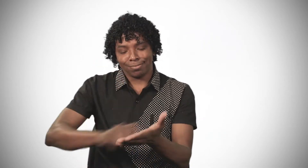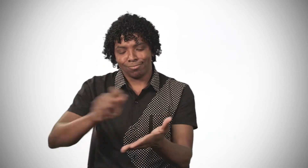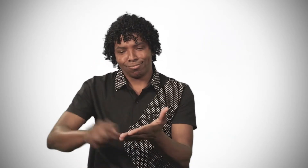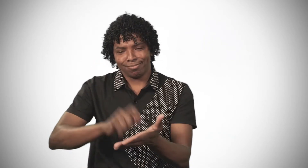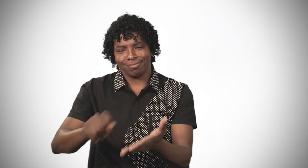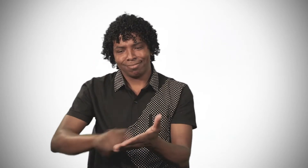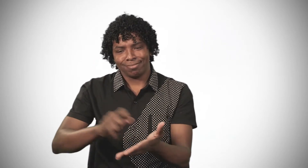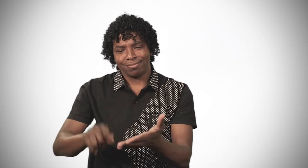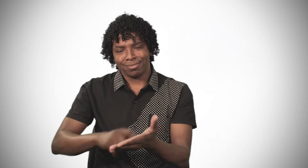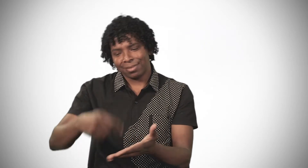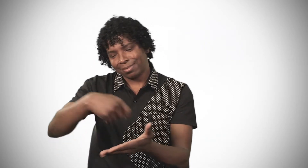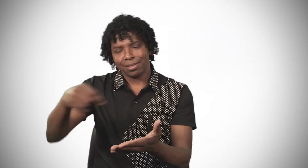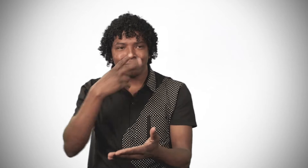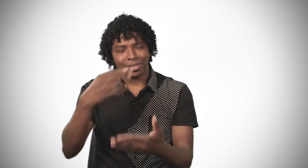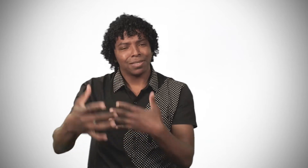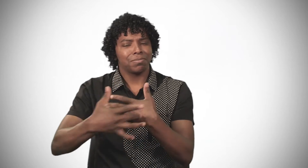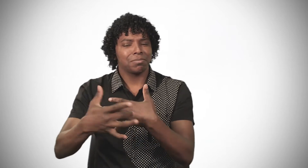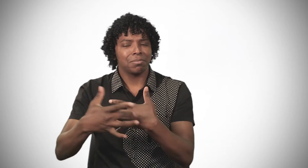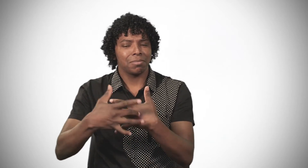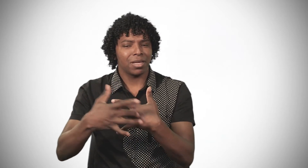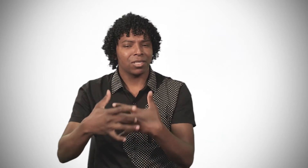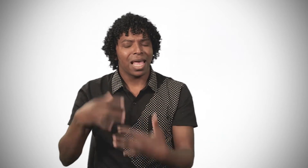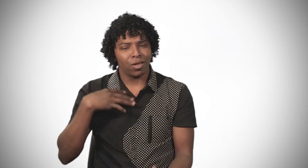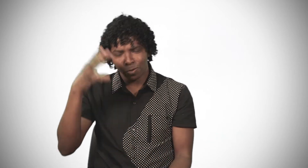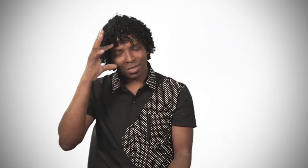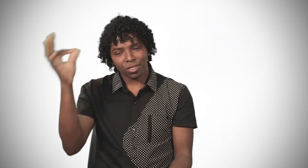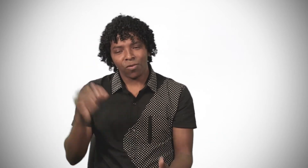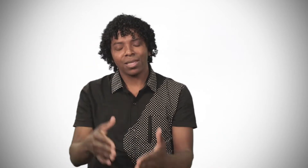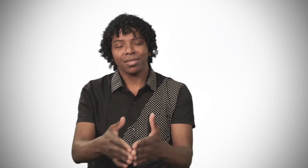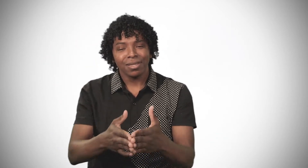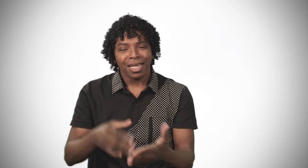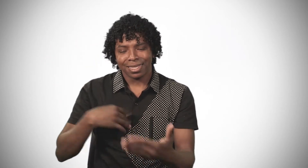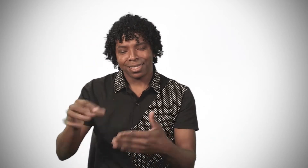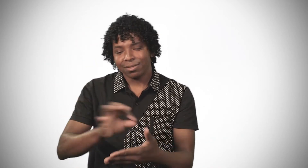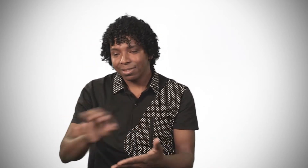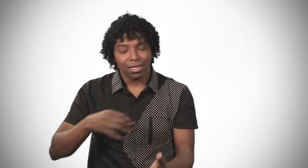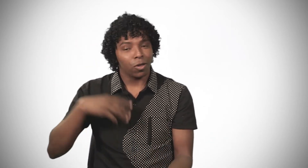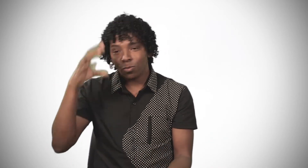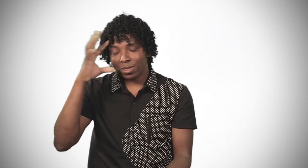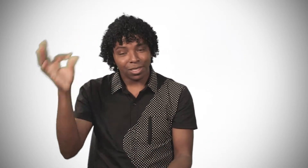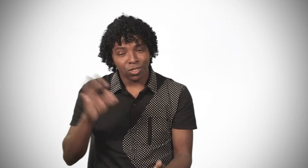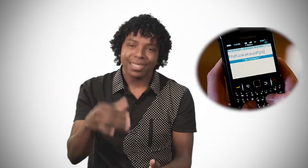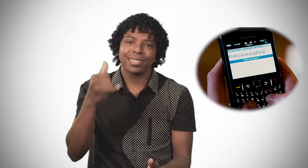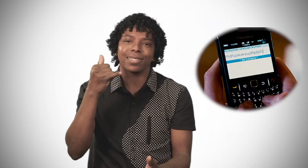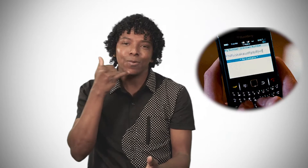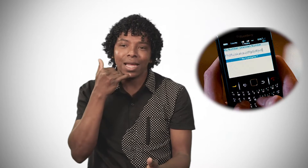Mas a licitação dela parecia de médico. Estava super difícil, não estava entendendo. Falei, olha, não estou entendendo nada. Resolvemos pegar o telefone. Por telefone